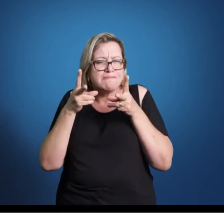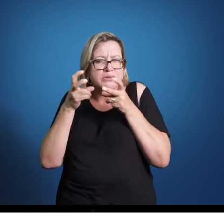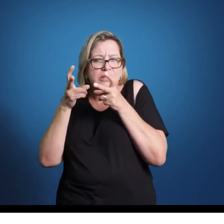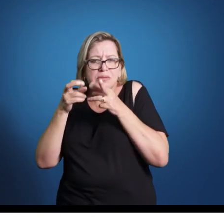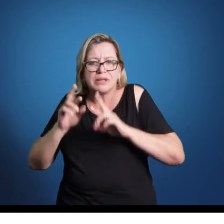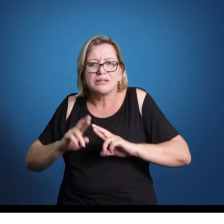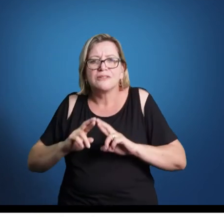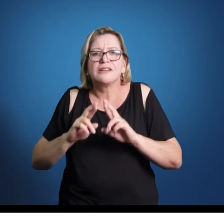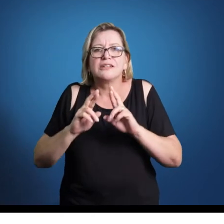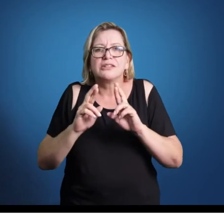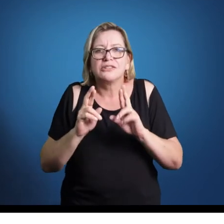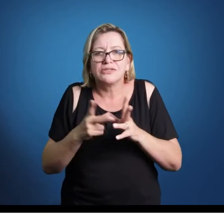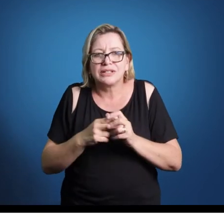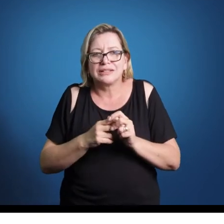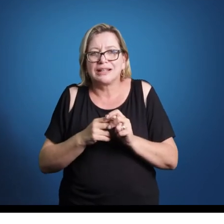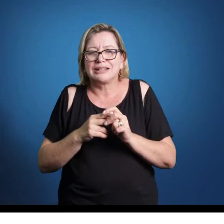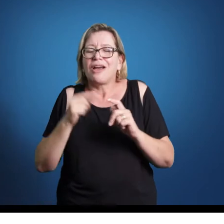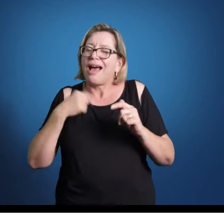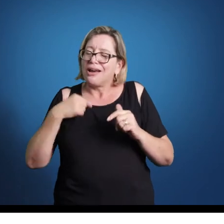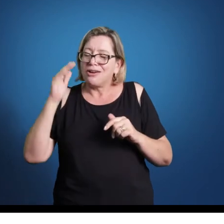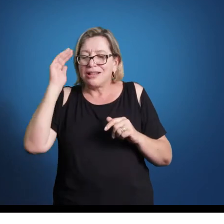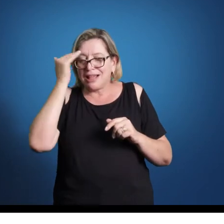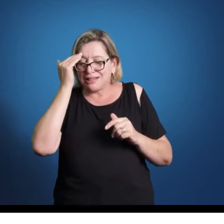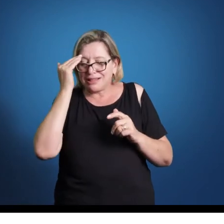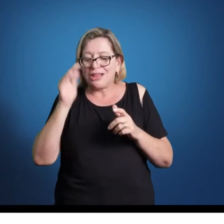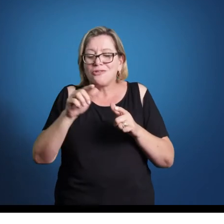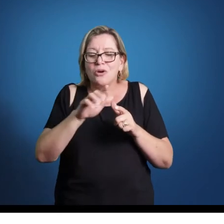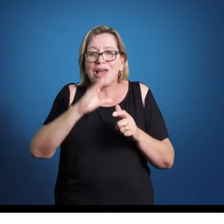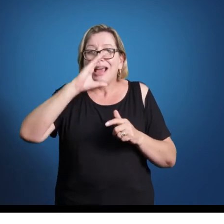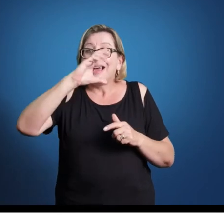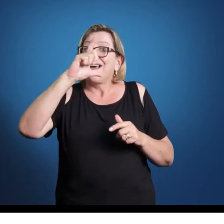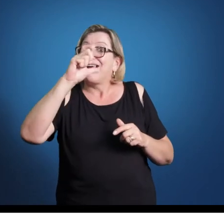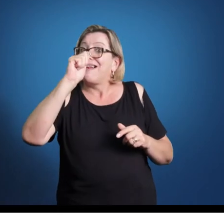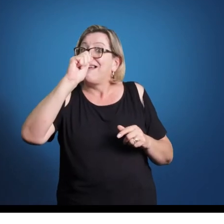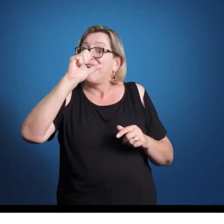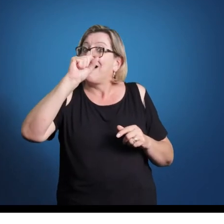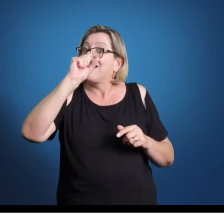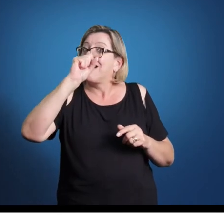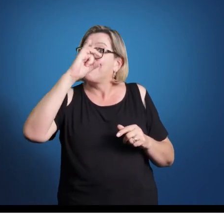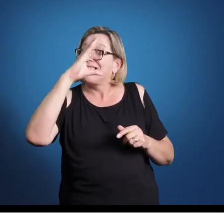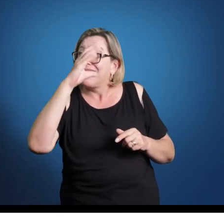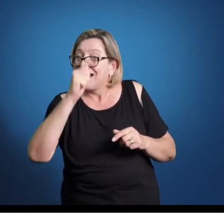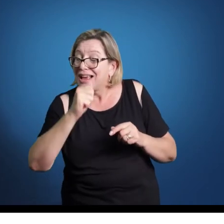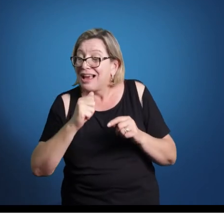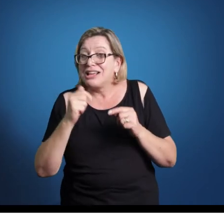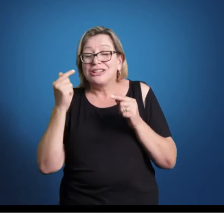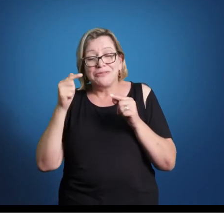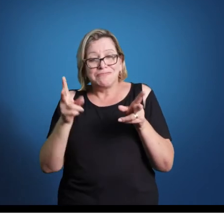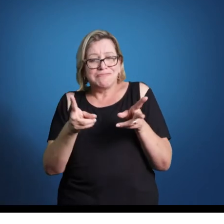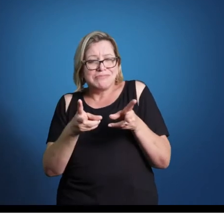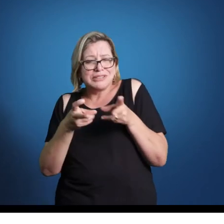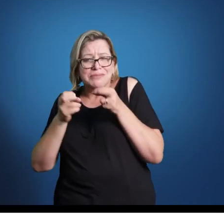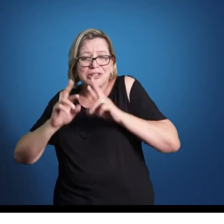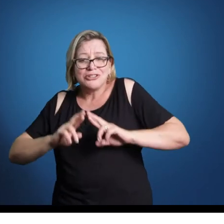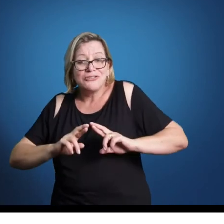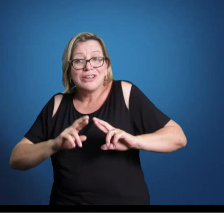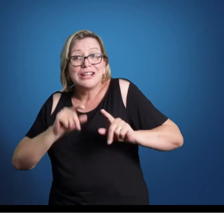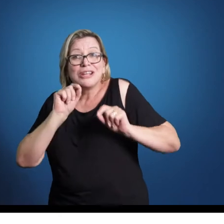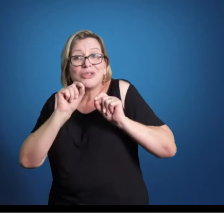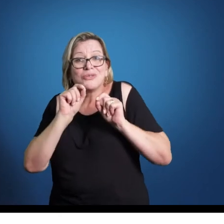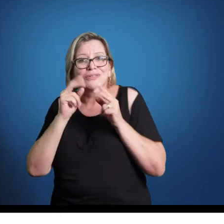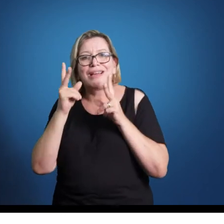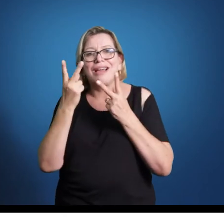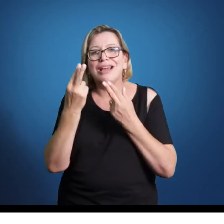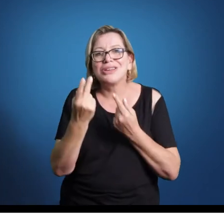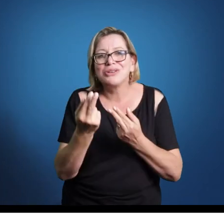grupo chamado classismo pelas semelhanças que eles têm entre si, mas chama atenção pelas diferenças, o que eles têm de diferente com o grupo que veio anterior